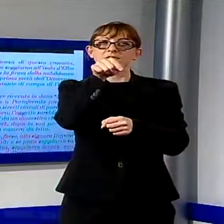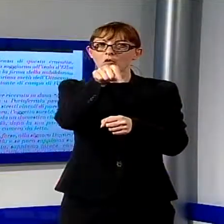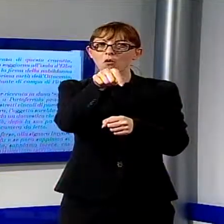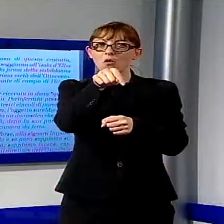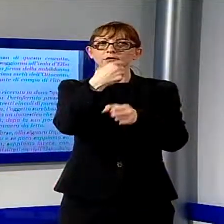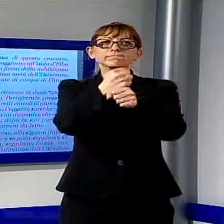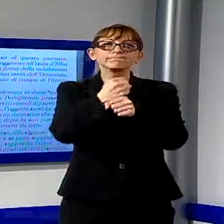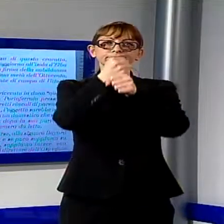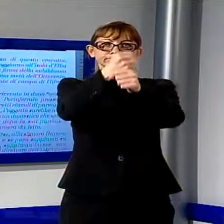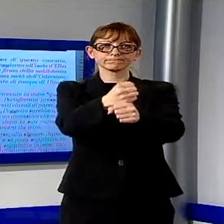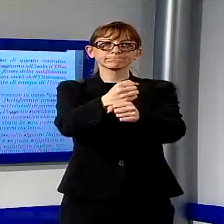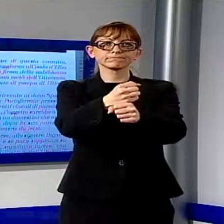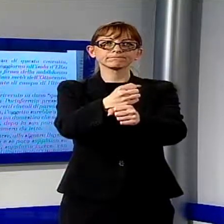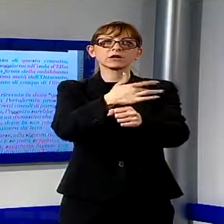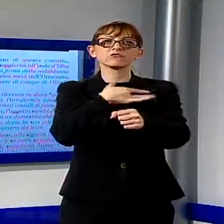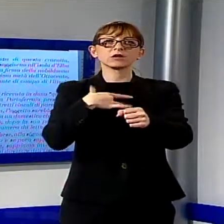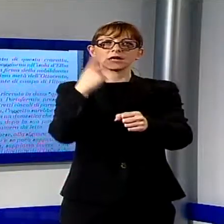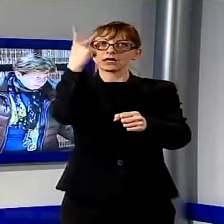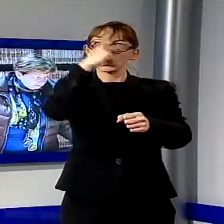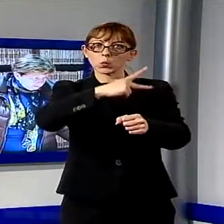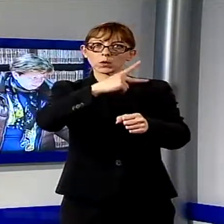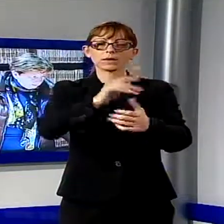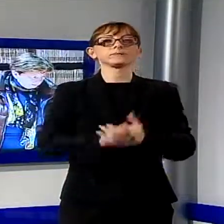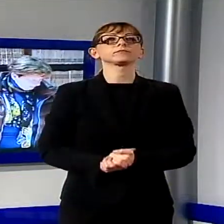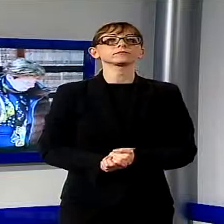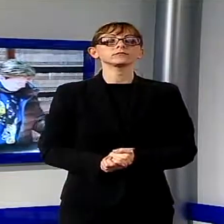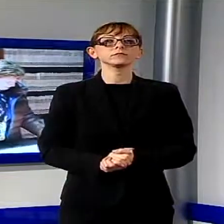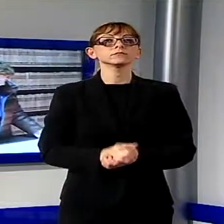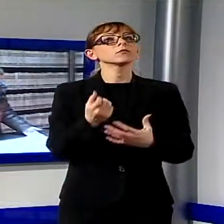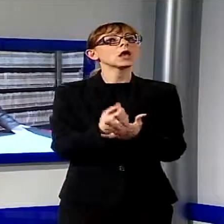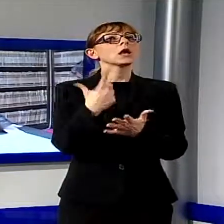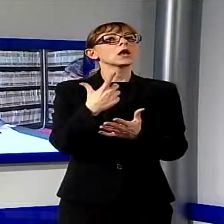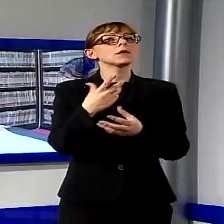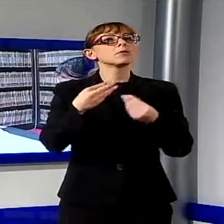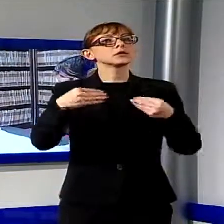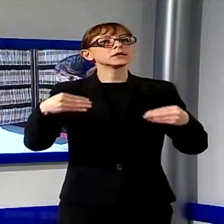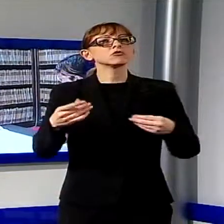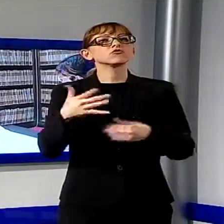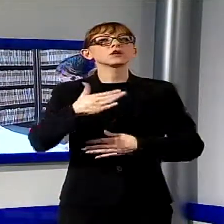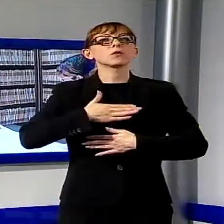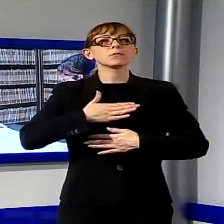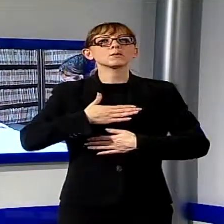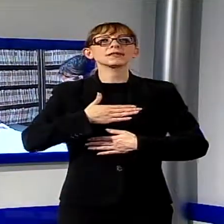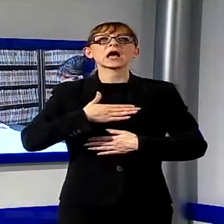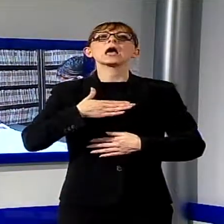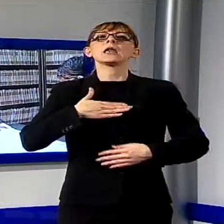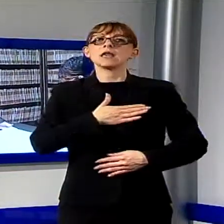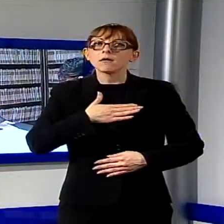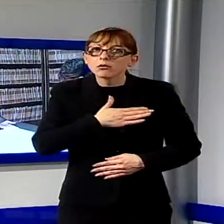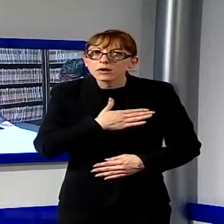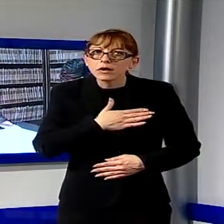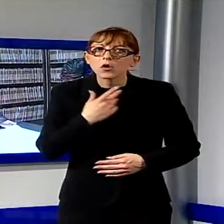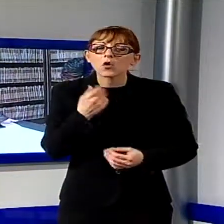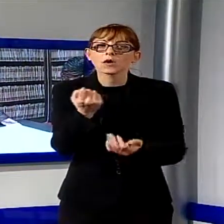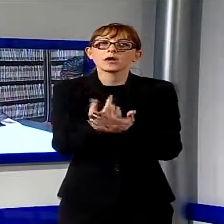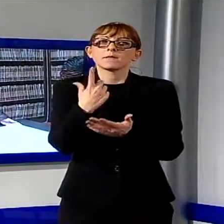Lucca. Si tratta di uno dei più importanti oggetti napoleonici conservati in Toscana ed è di grande significato che faccia la sua apparizione